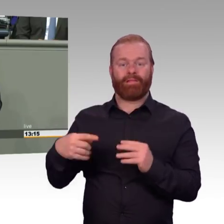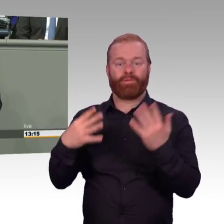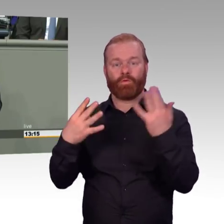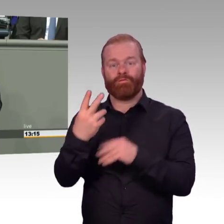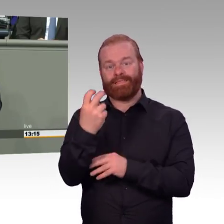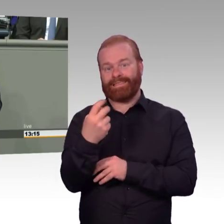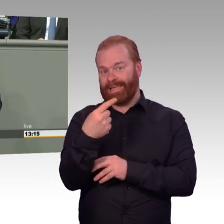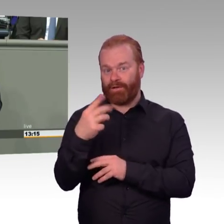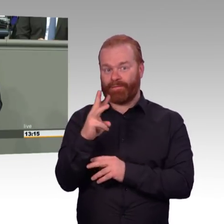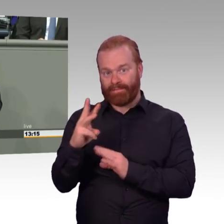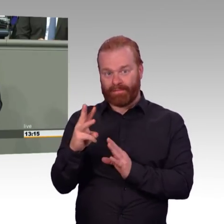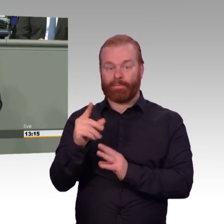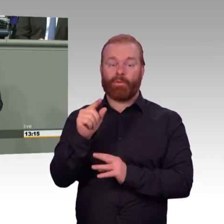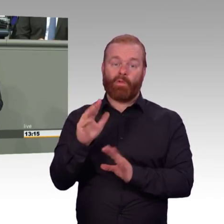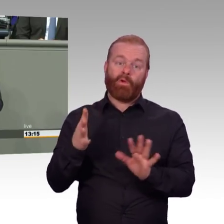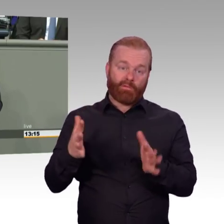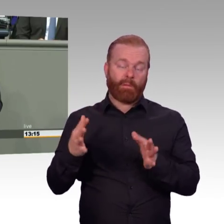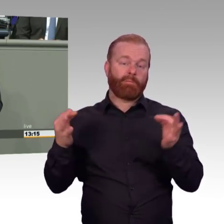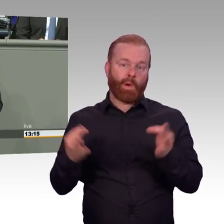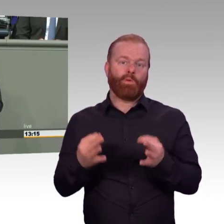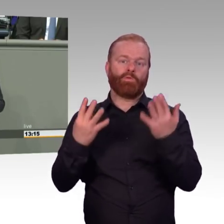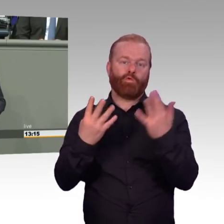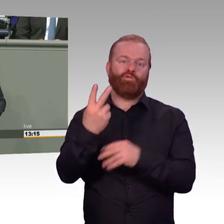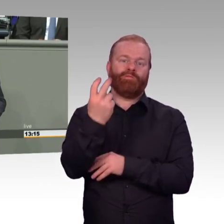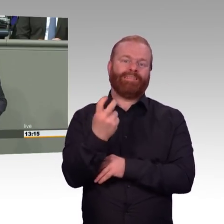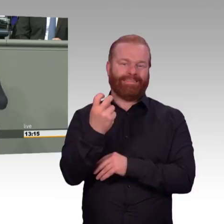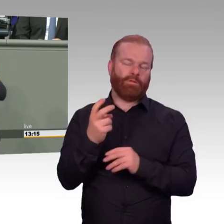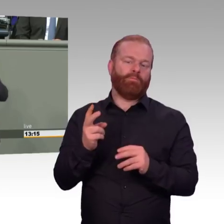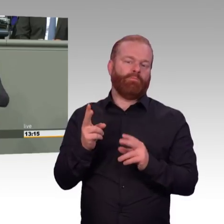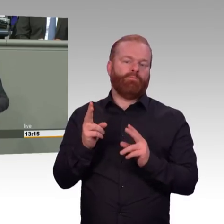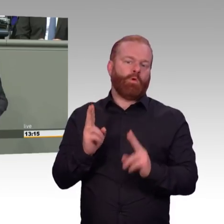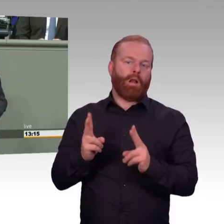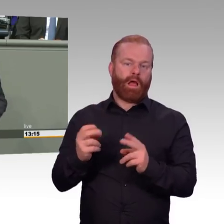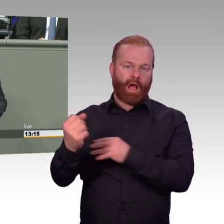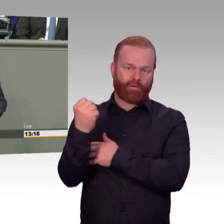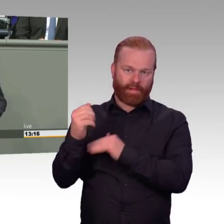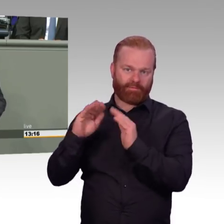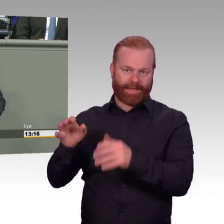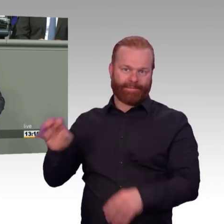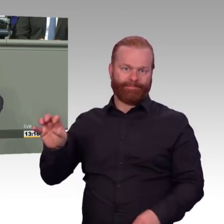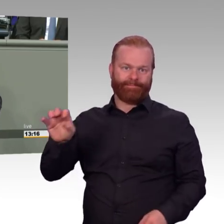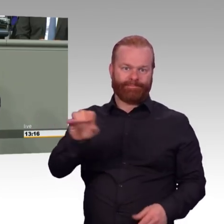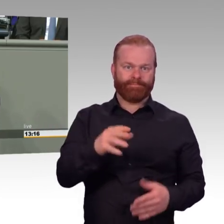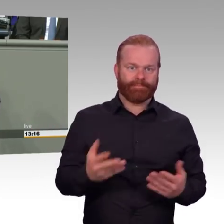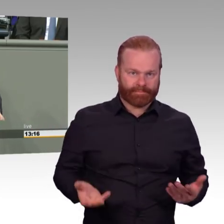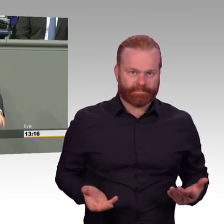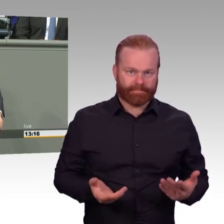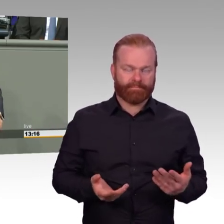und mussten mit Zuzahlung ins Ausland verklappt werden. Netto kostete uns dieser grüne Spaßschlappe 1,9 Milliarden